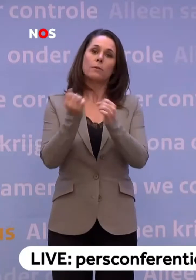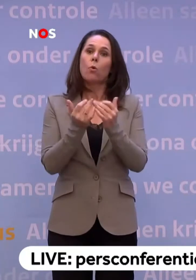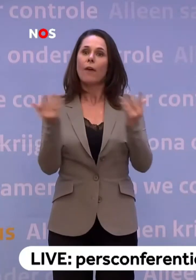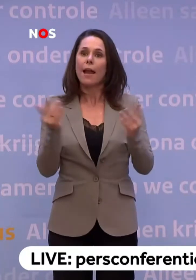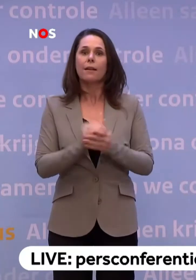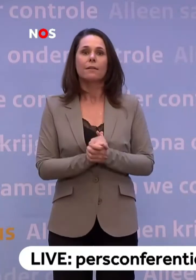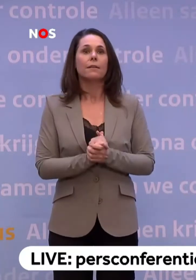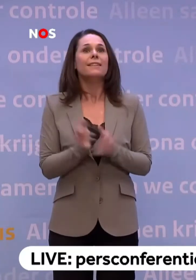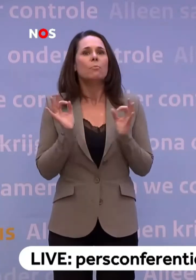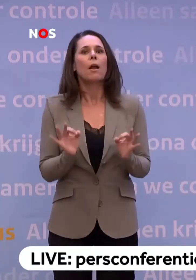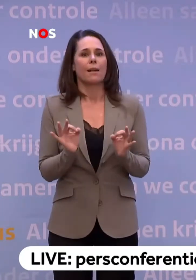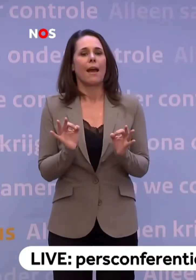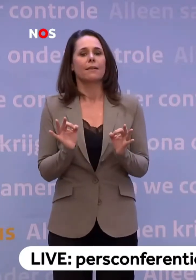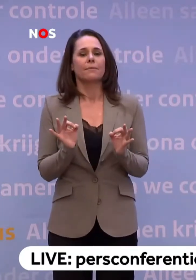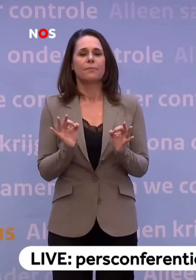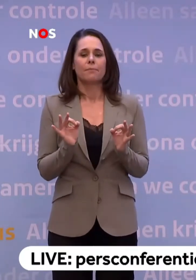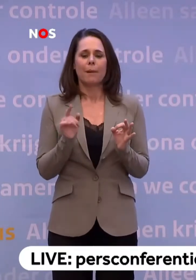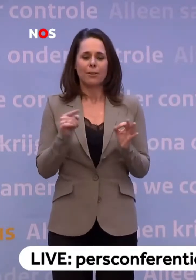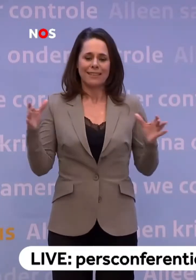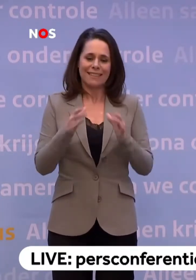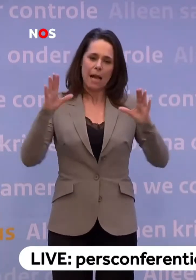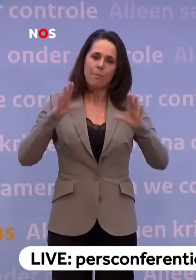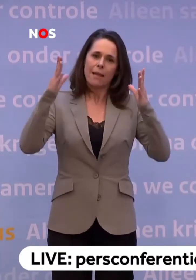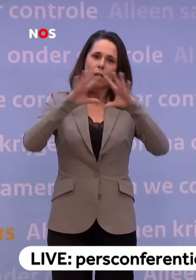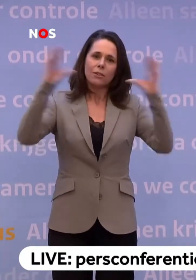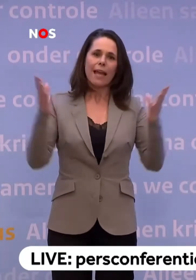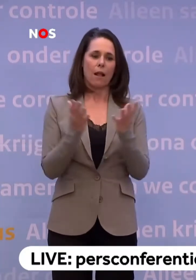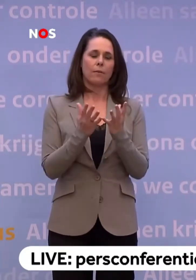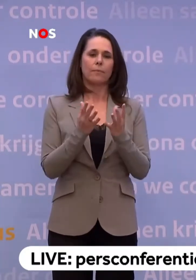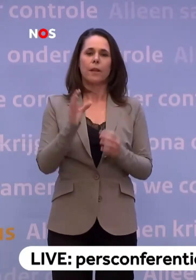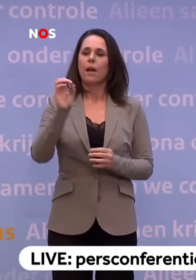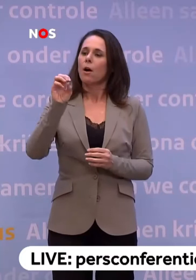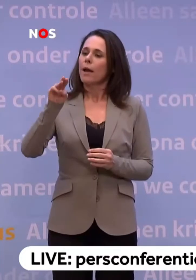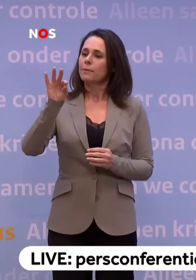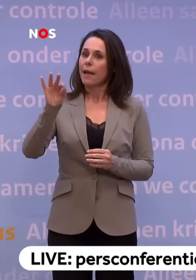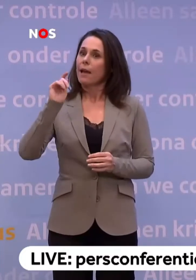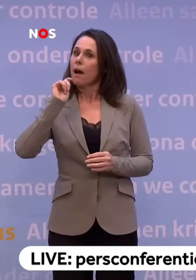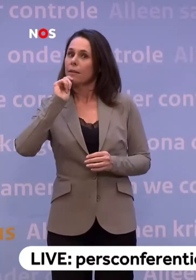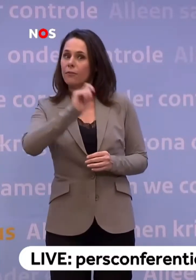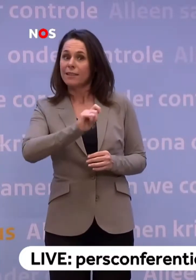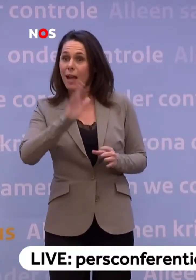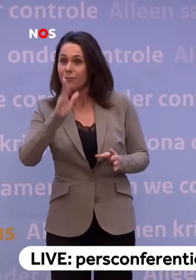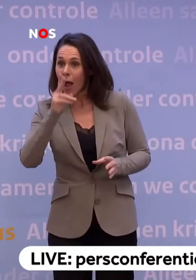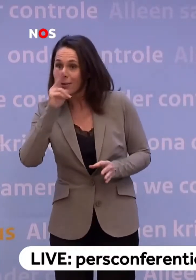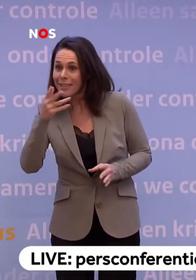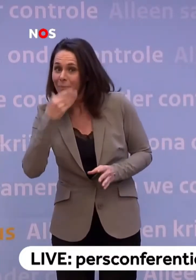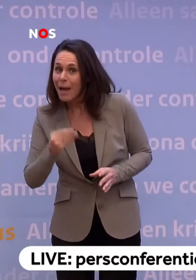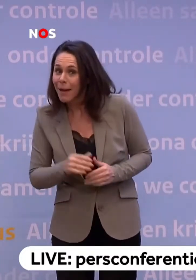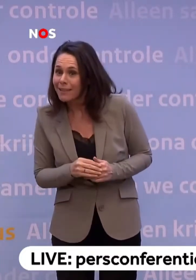Heel belangrijk. Maar dat is op het niveau van de samenleving als geheel. Het OMT-advies dat u kennelijk al heeft gezien...